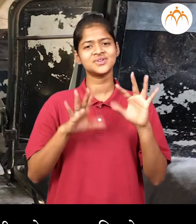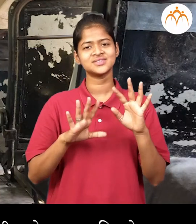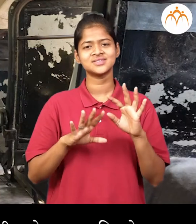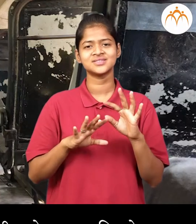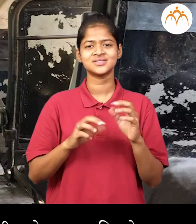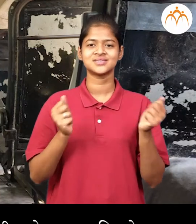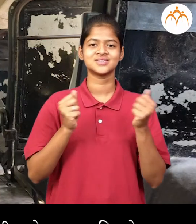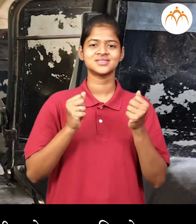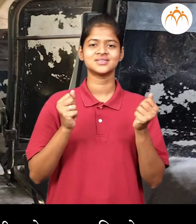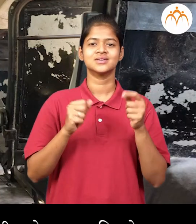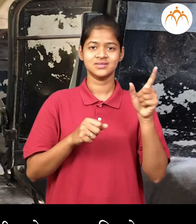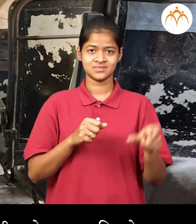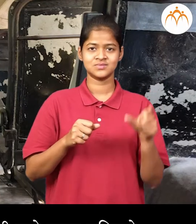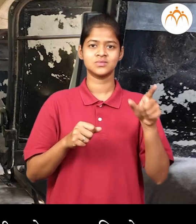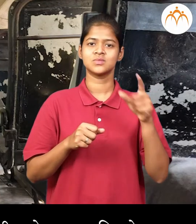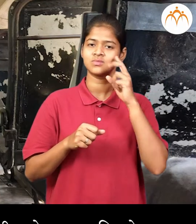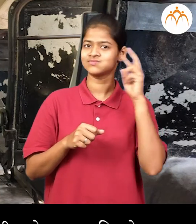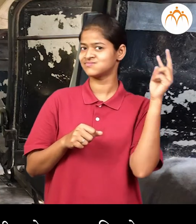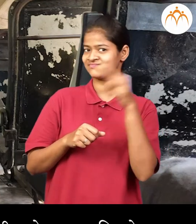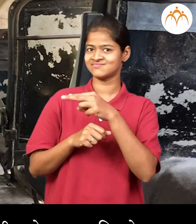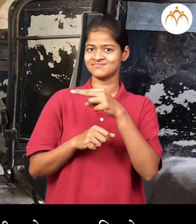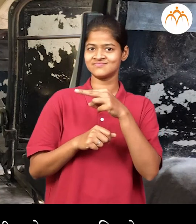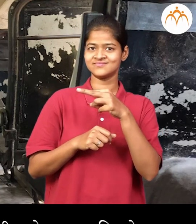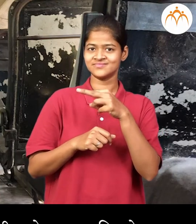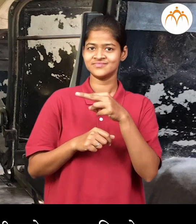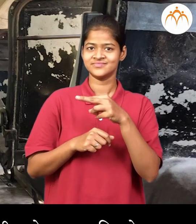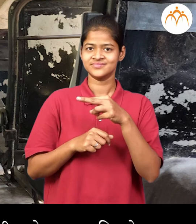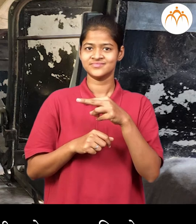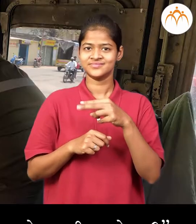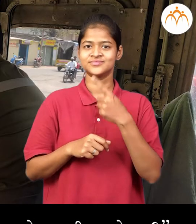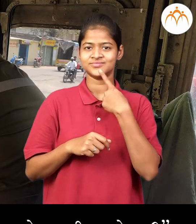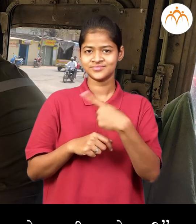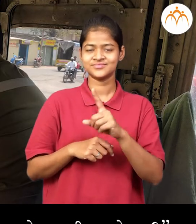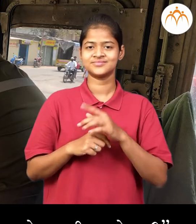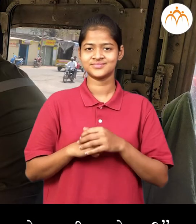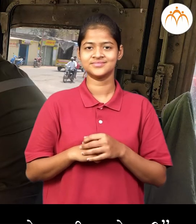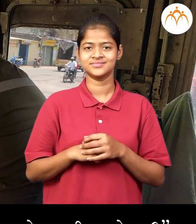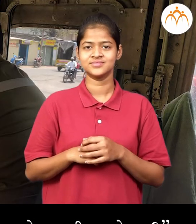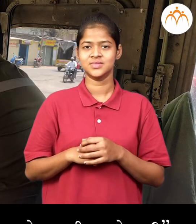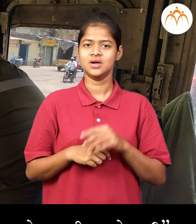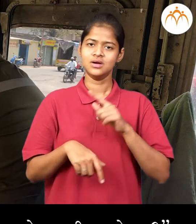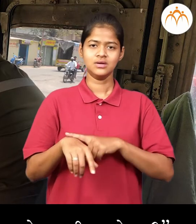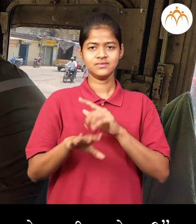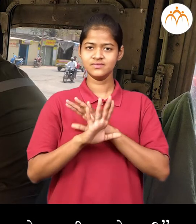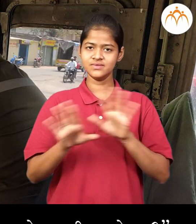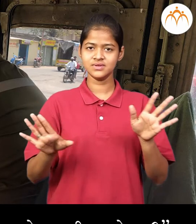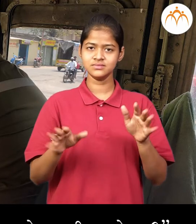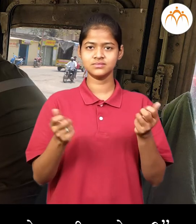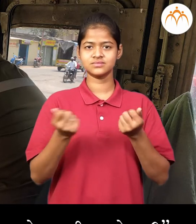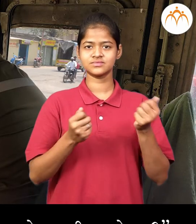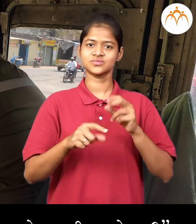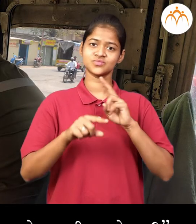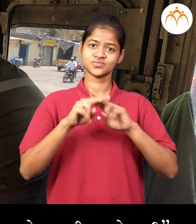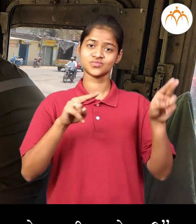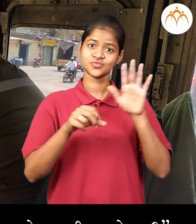मेनिटाननी चालक काकाननी मागे बढ़ुन भगितले चालक काका मनाले जाली वेड